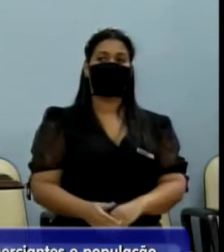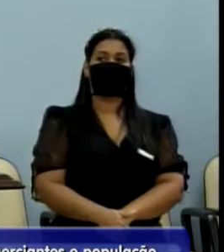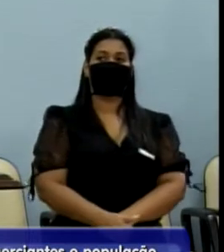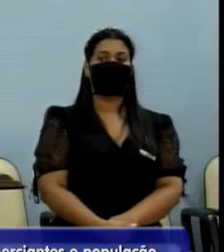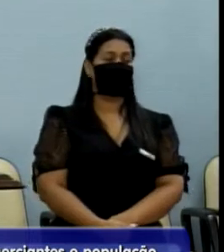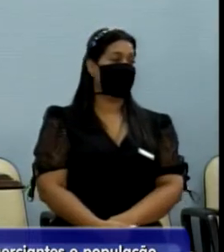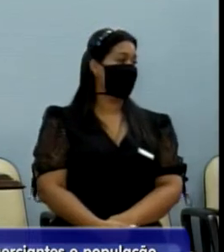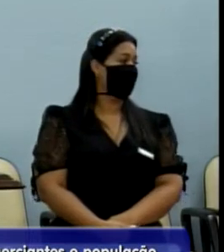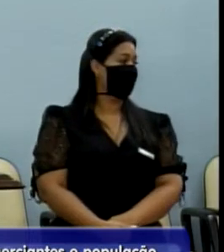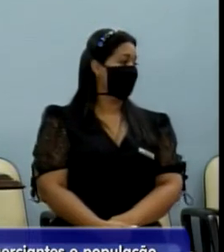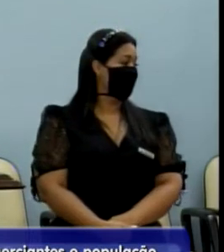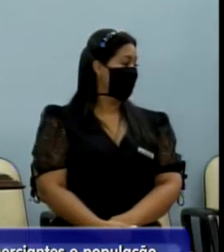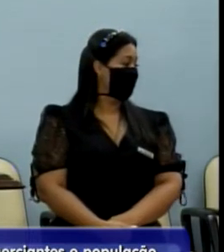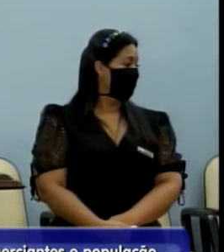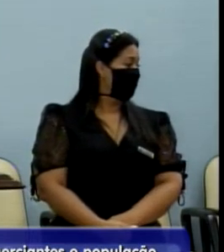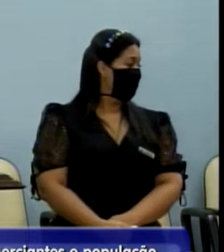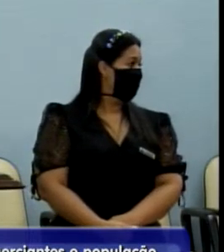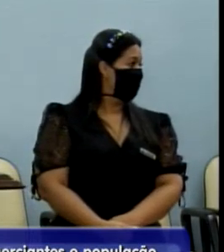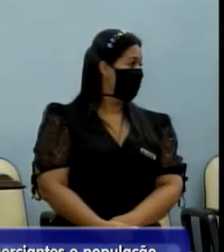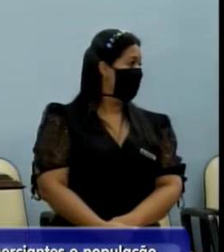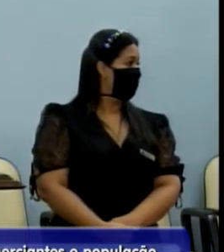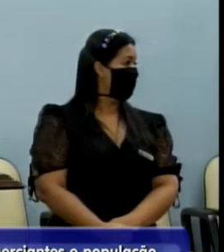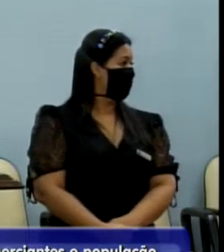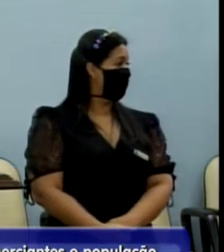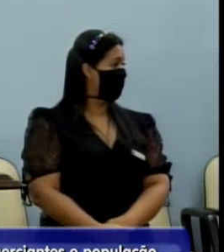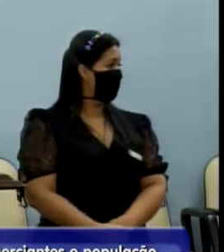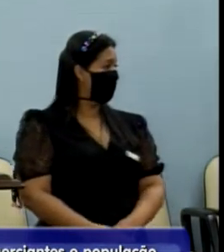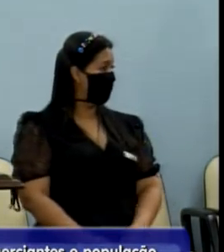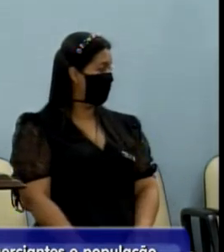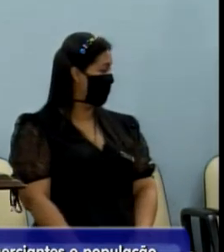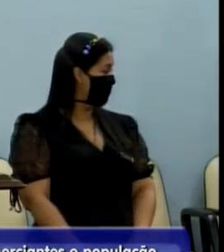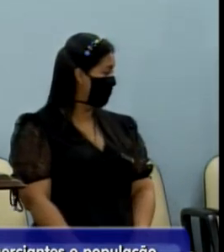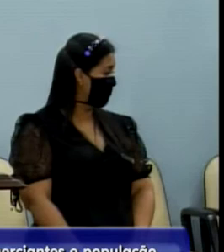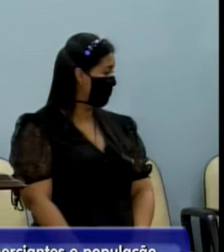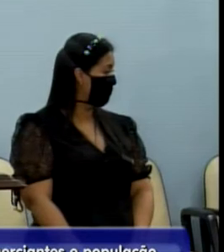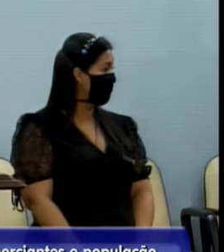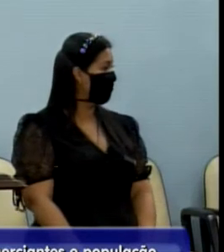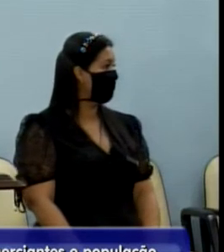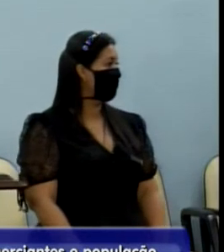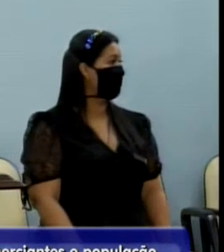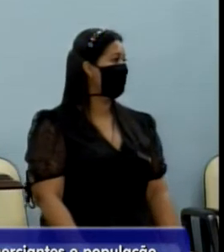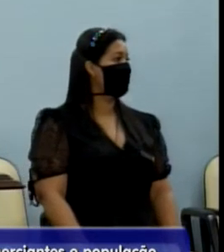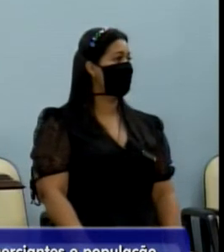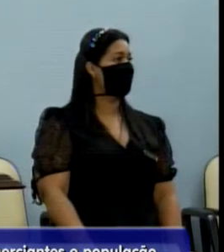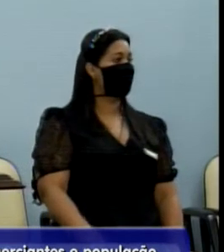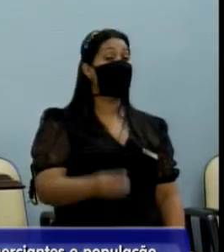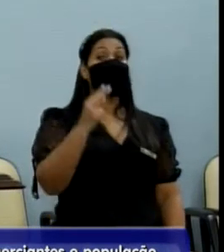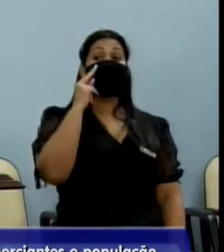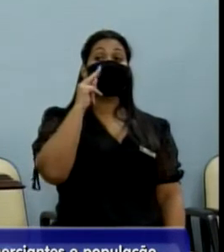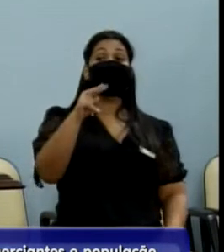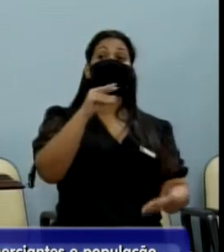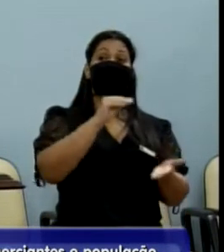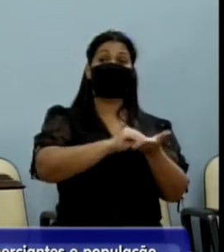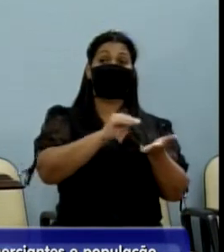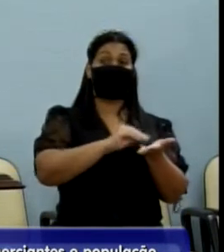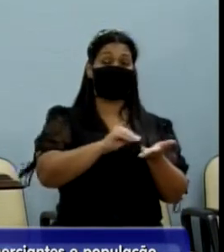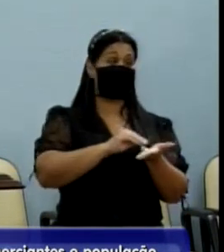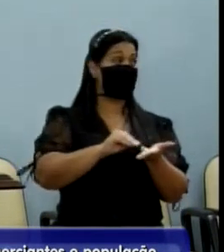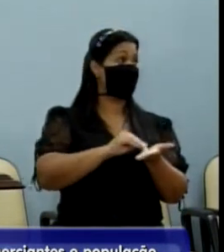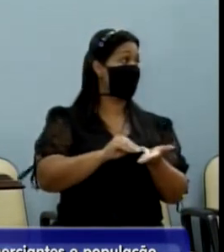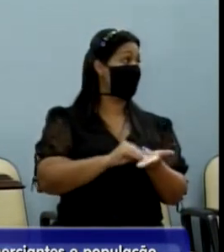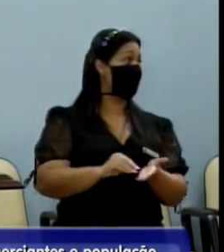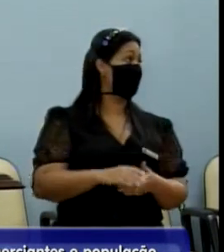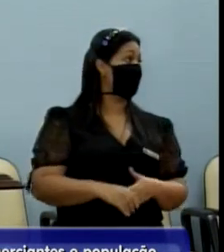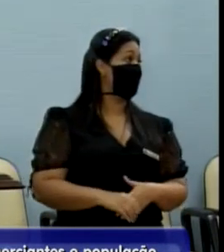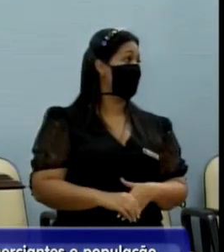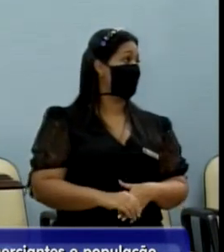Faz favor, passa aí para mim. Zé Suginho. Dá uma olhada, secretário. Dá uma olhada nessa lixeira. Não é da pasta do